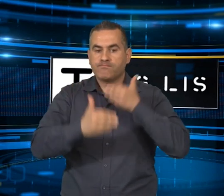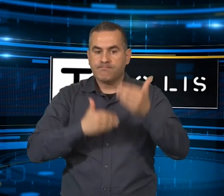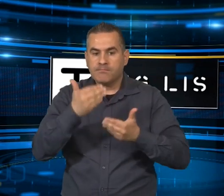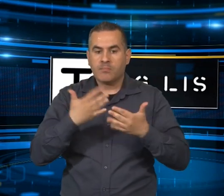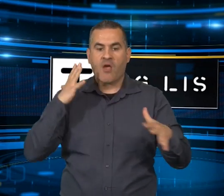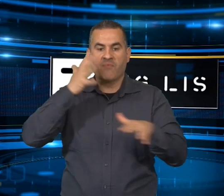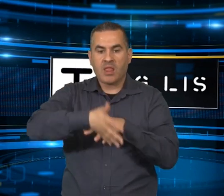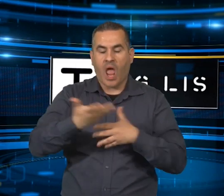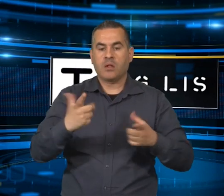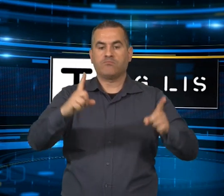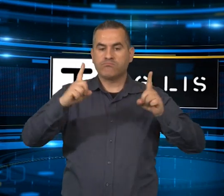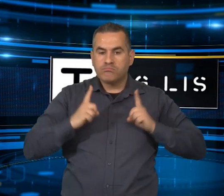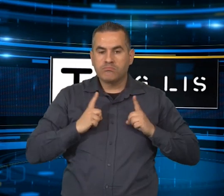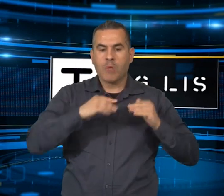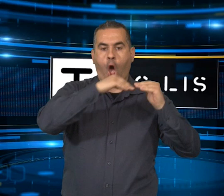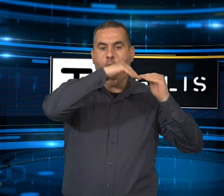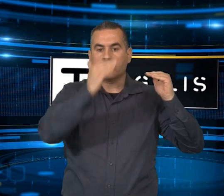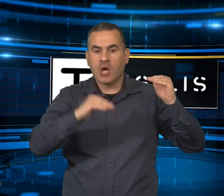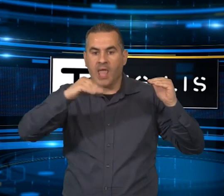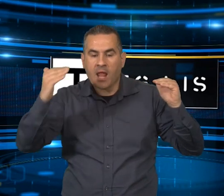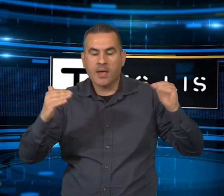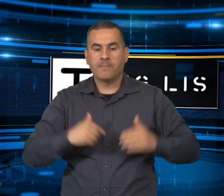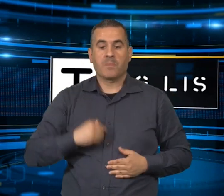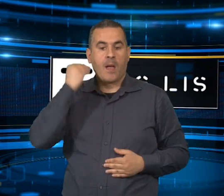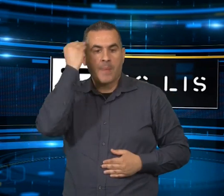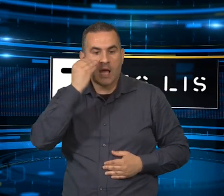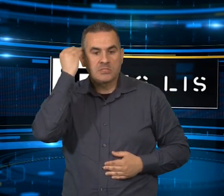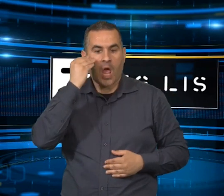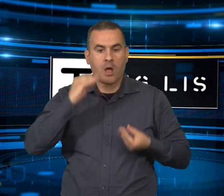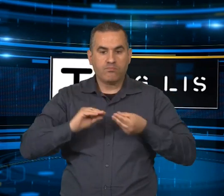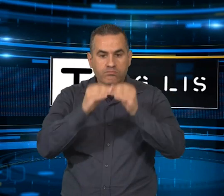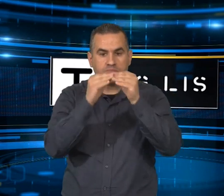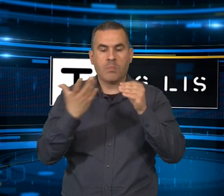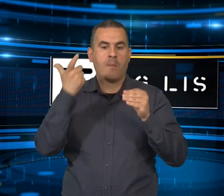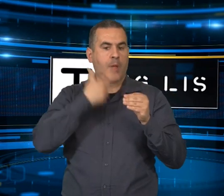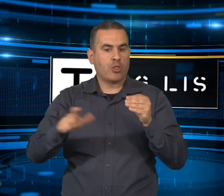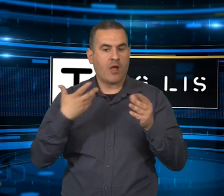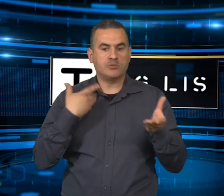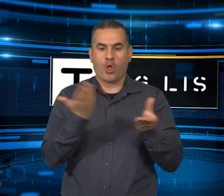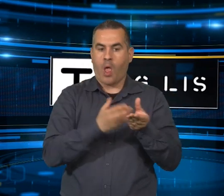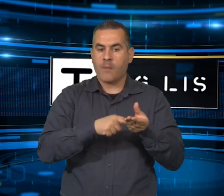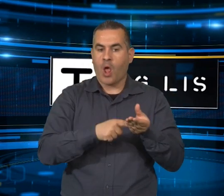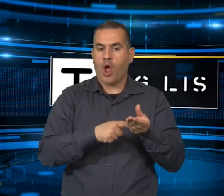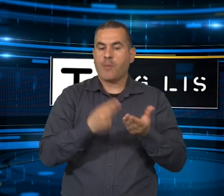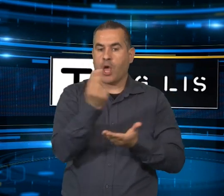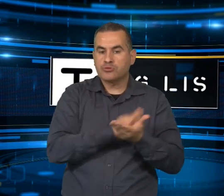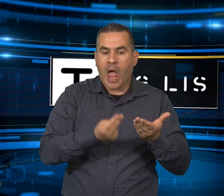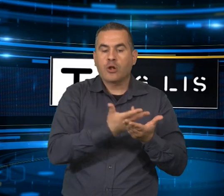relative autorizzazioni necessitano di tempi molto lunghi, sia per l'acquisizione dei dati come quelli meteo marini, che per la complessità delle